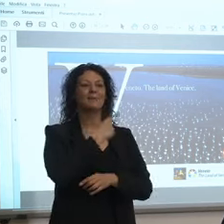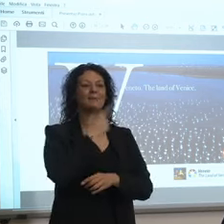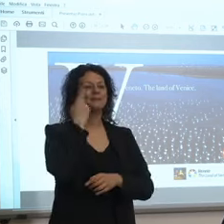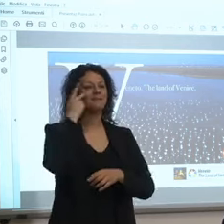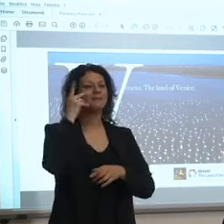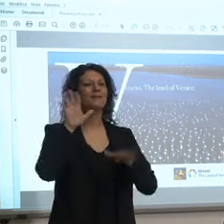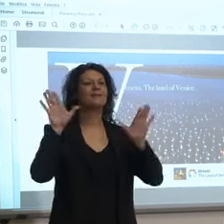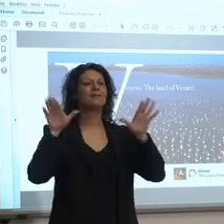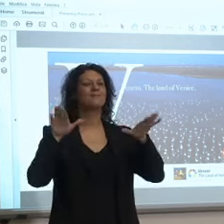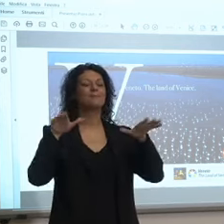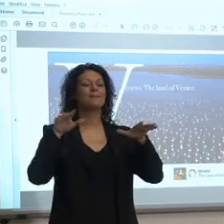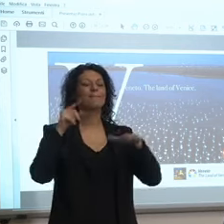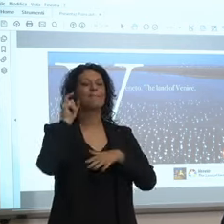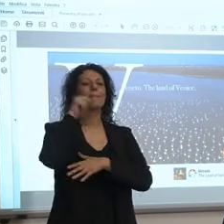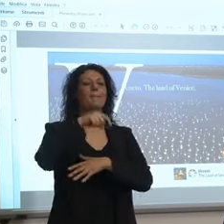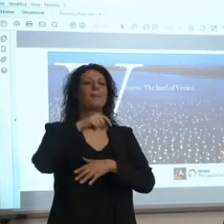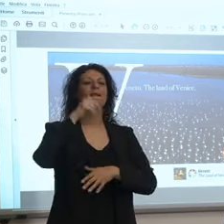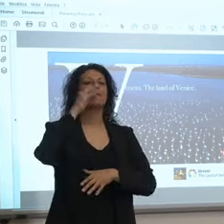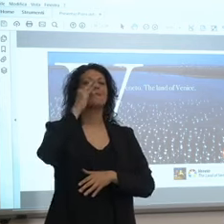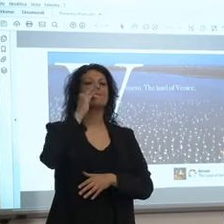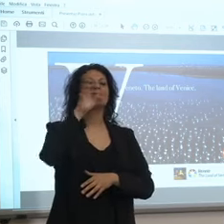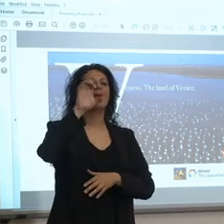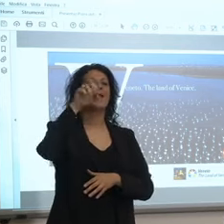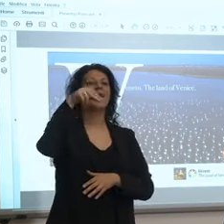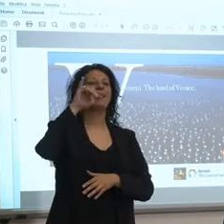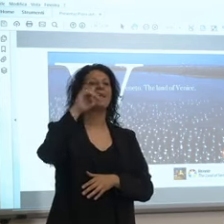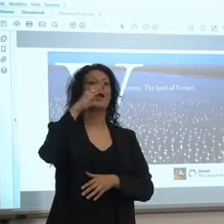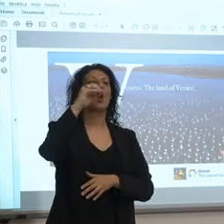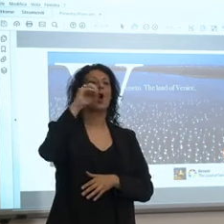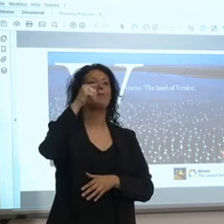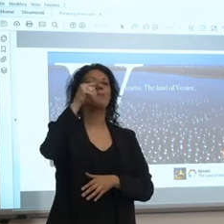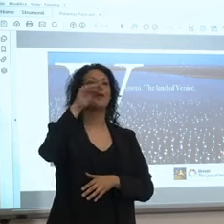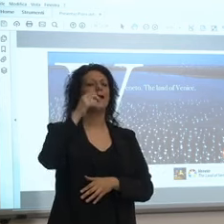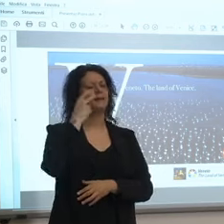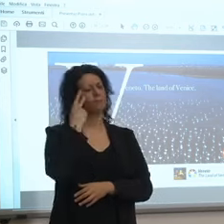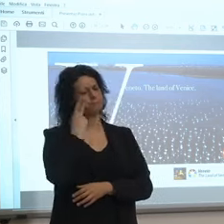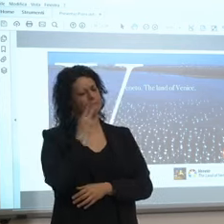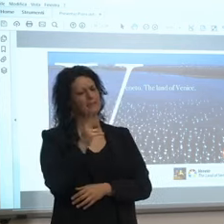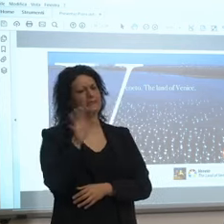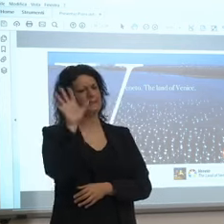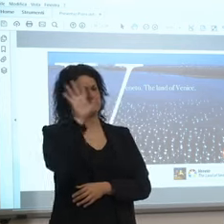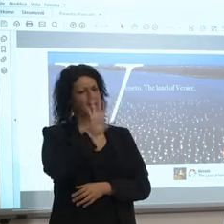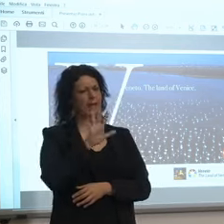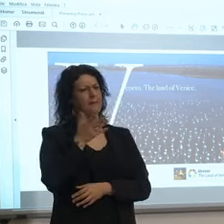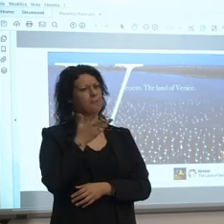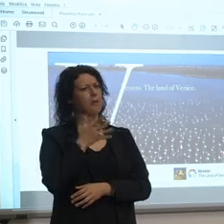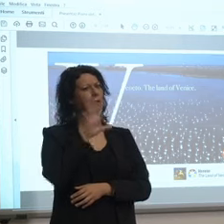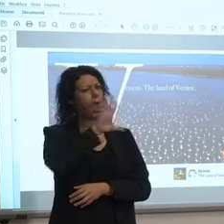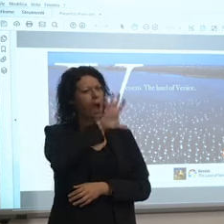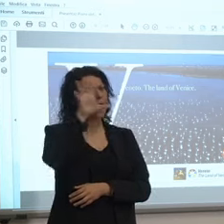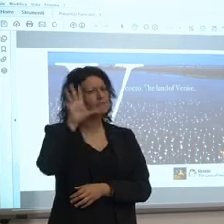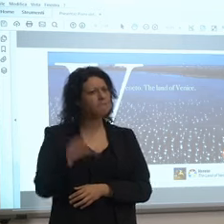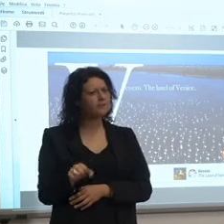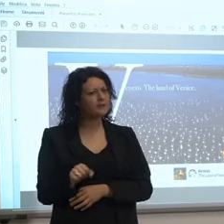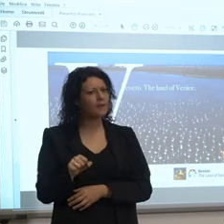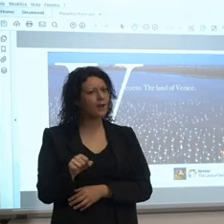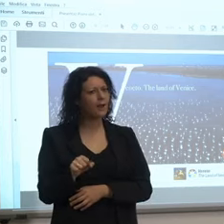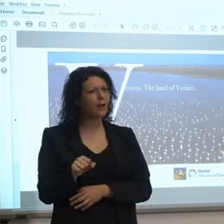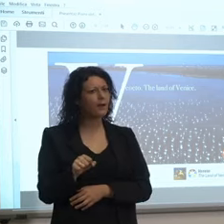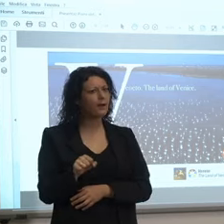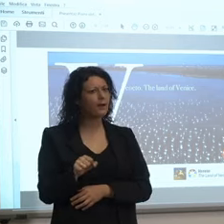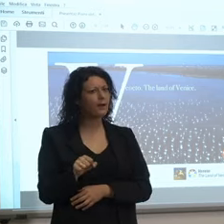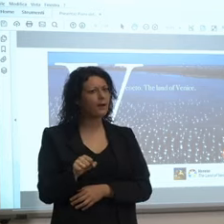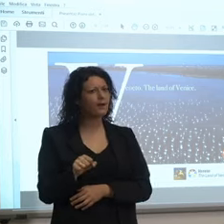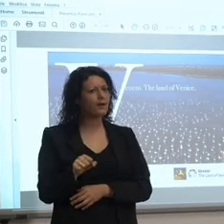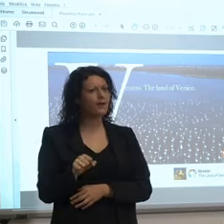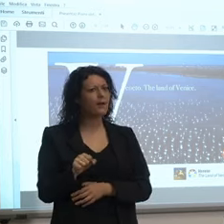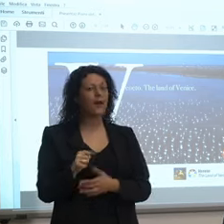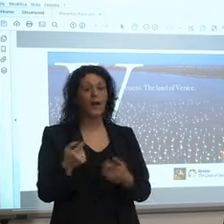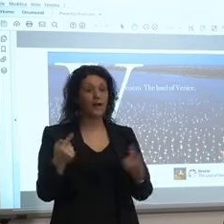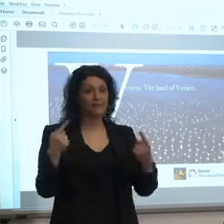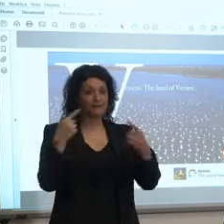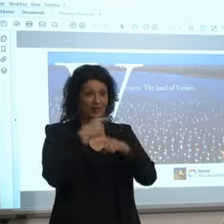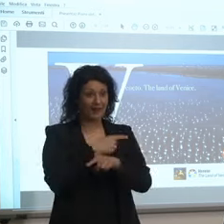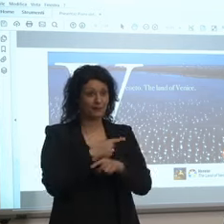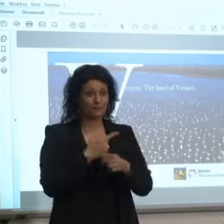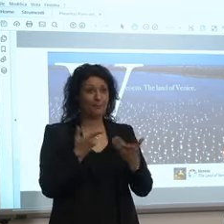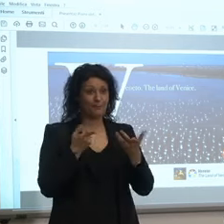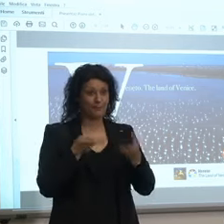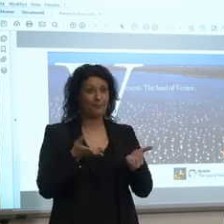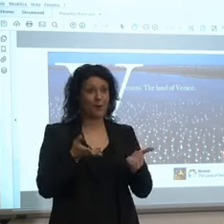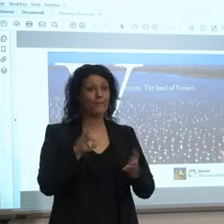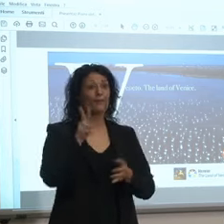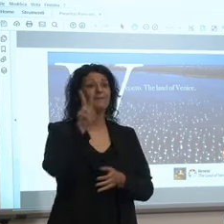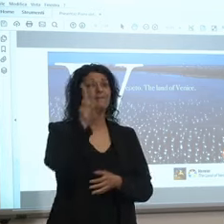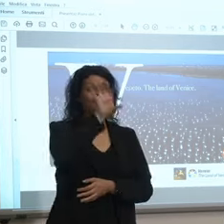fenicotteri cioè sembra di essere in Africa e uno non sa che entra che viene in Veneto e trova